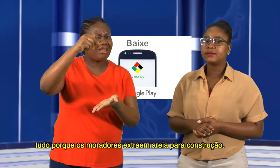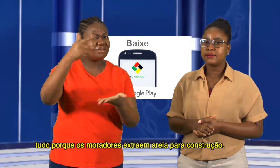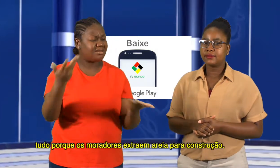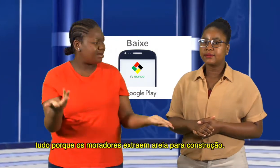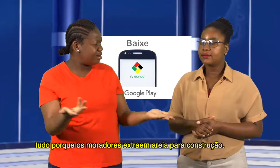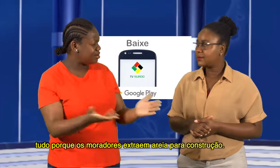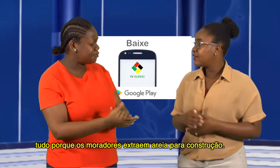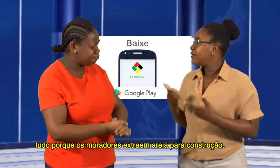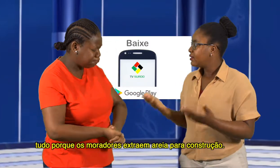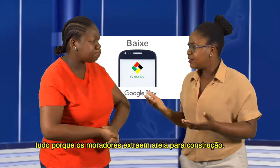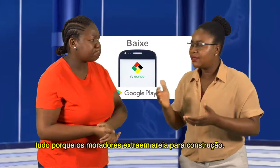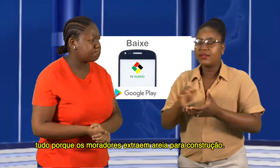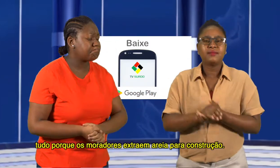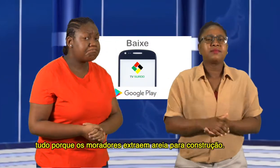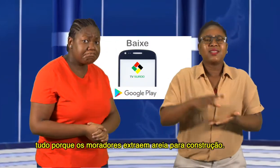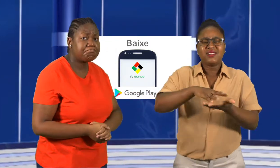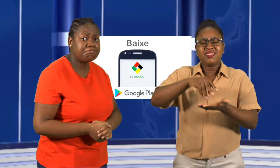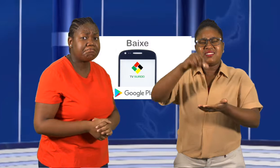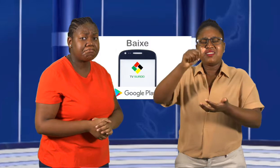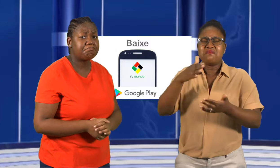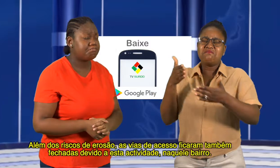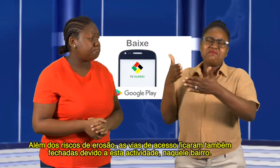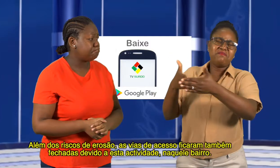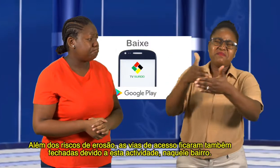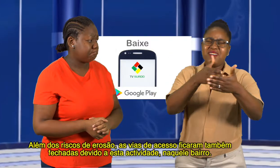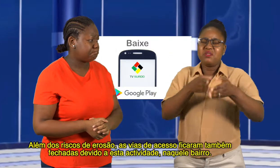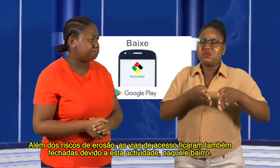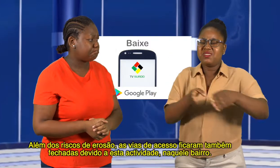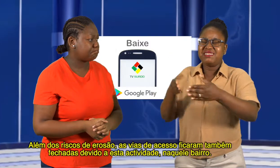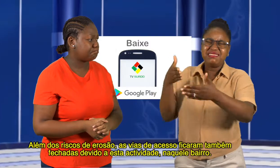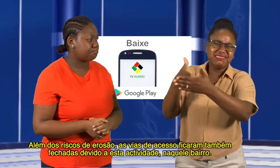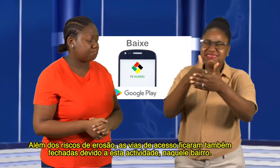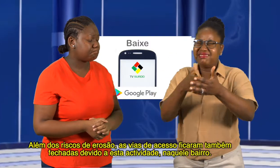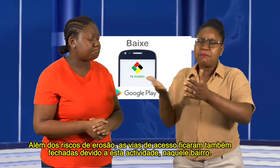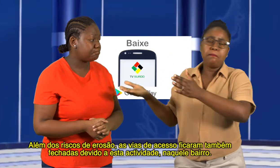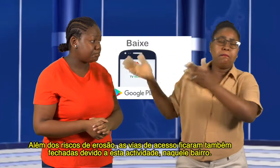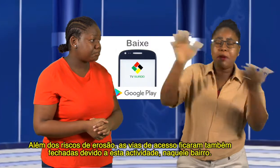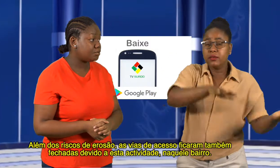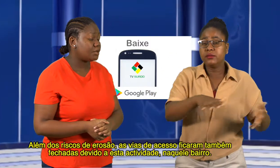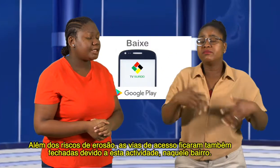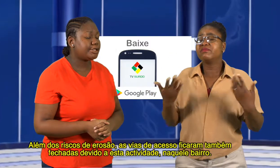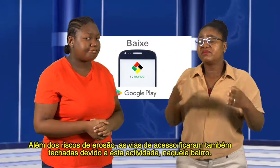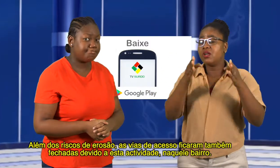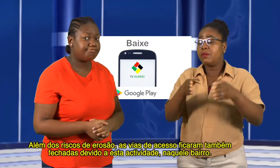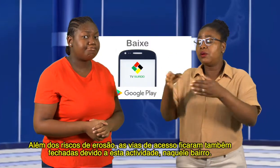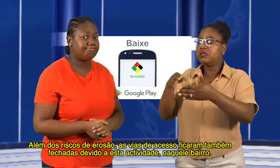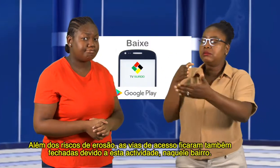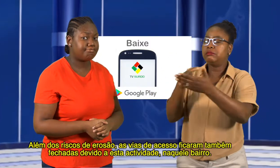porque os moradores extraem areia para a construção. Além dos riscos de erosão, as vias de acesso ficaram também